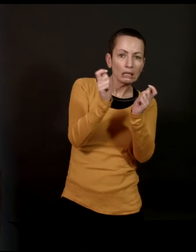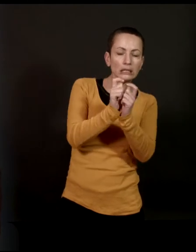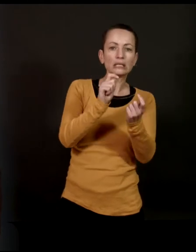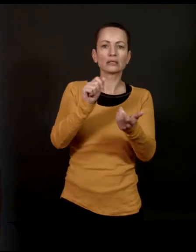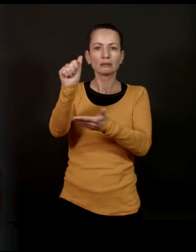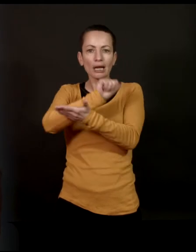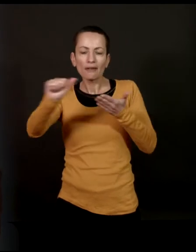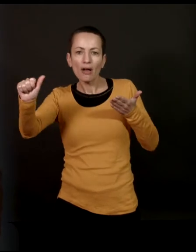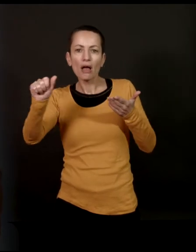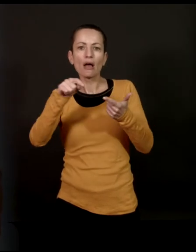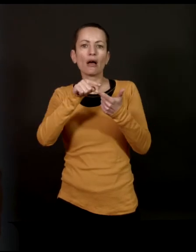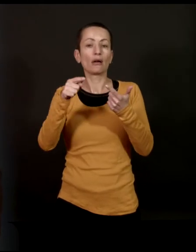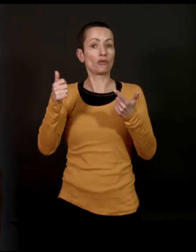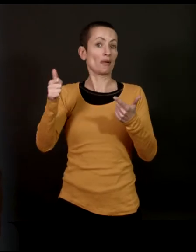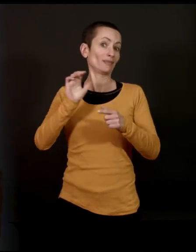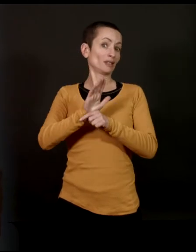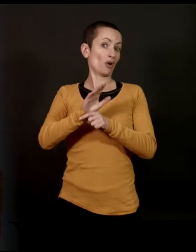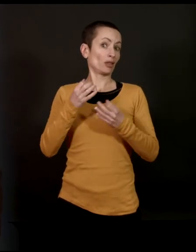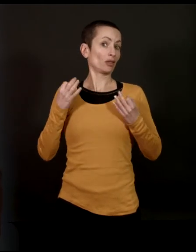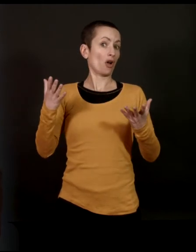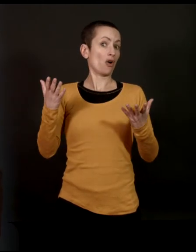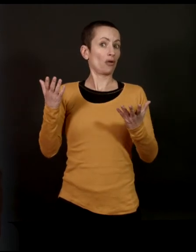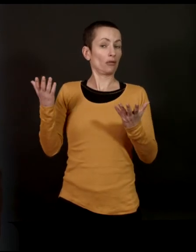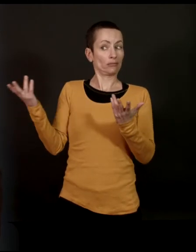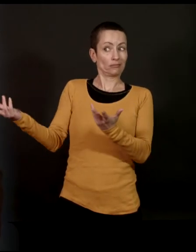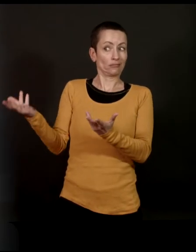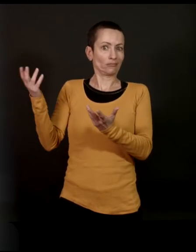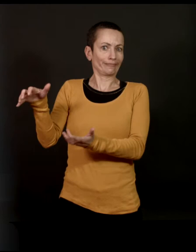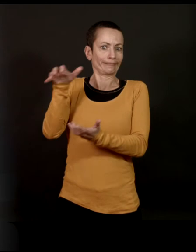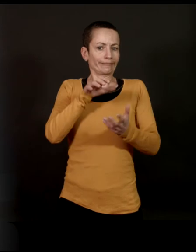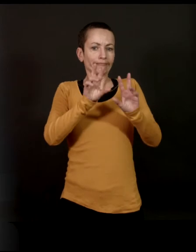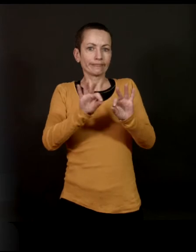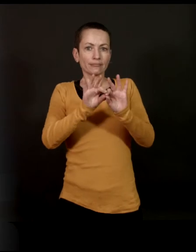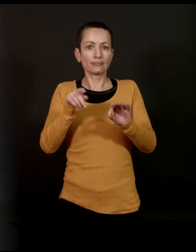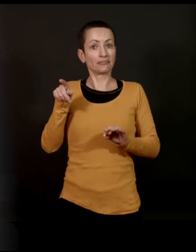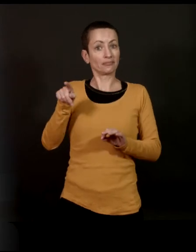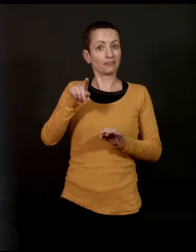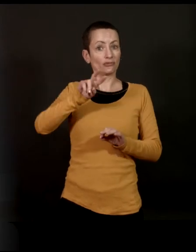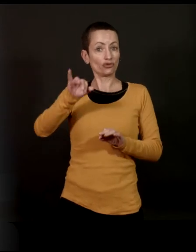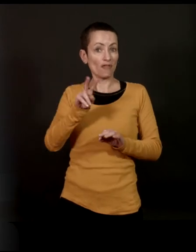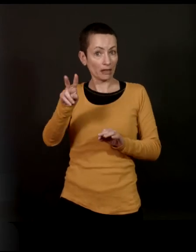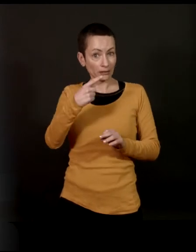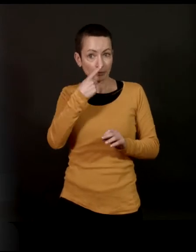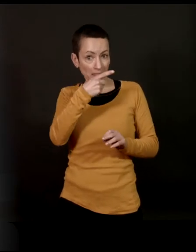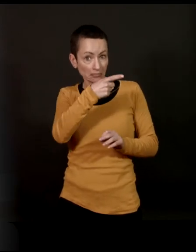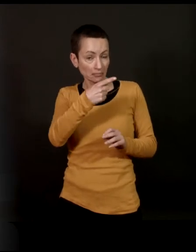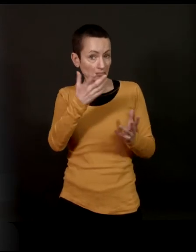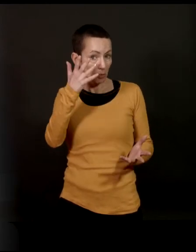témoigné aussi de son temps et notamment des humbles, est-ce que c'est un écrivain qui vous parle ?